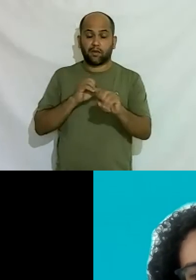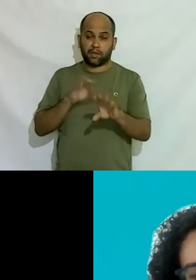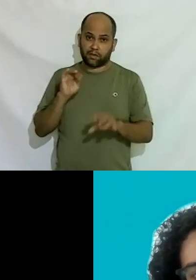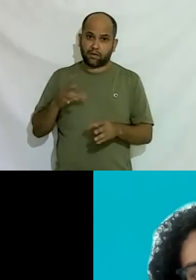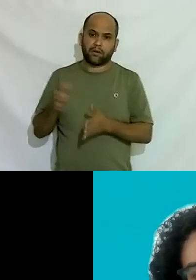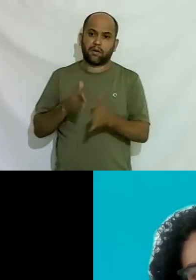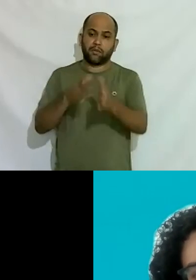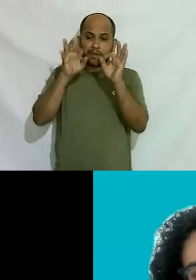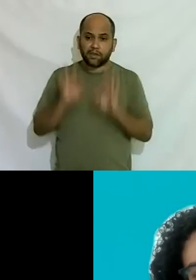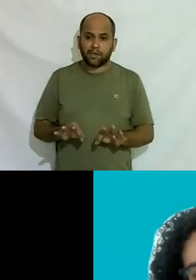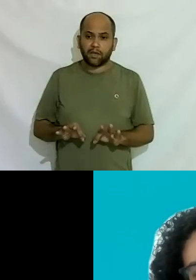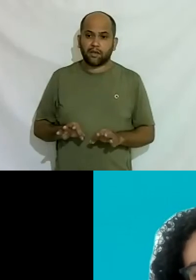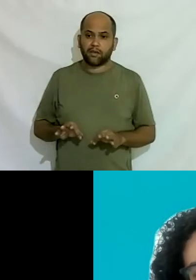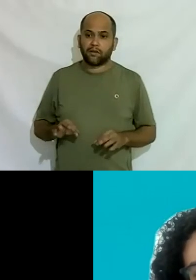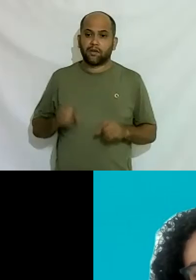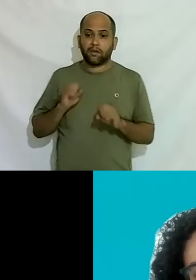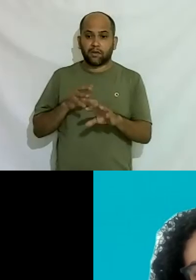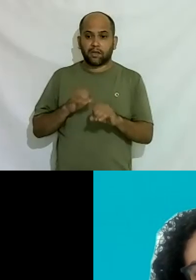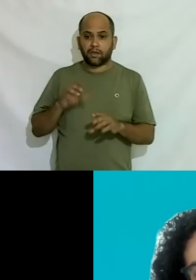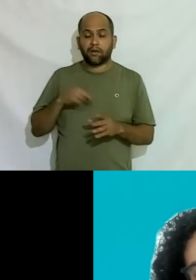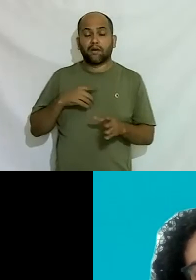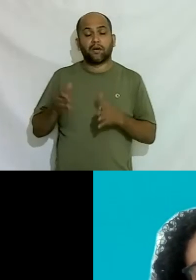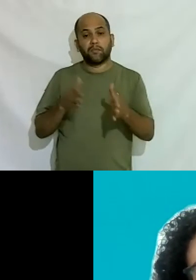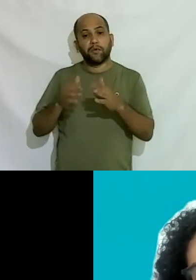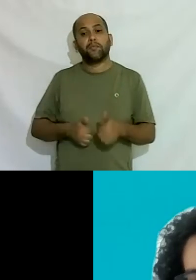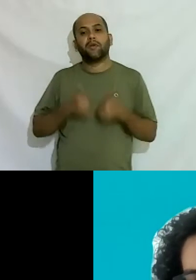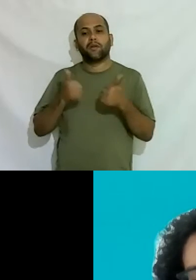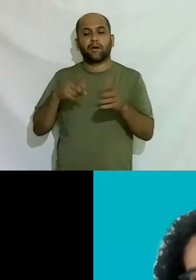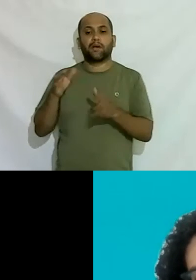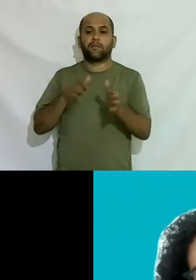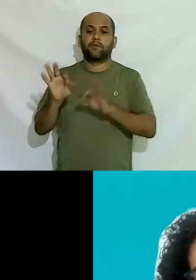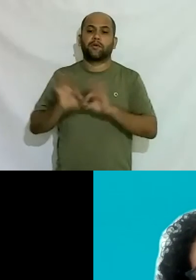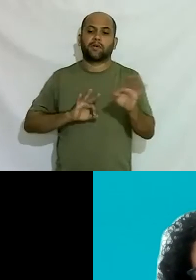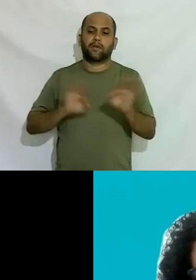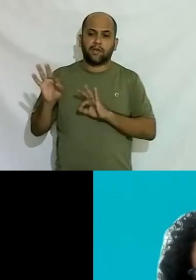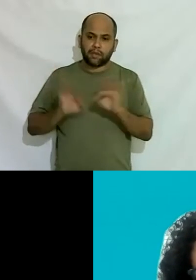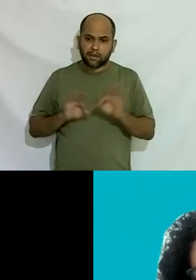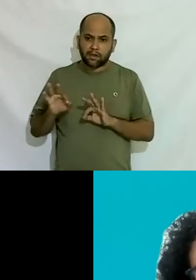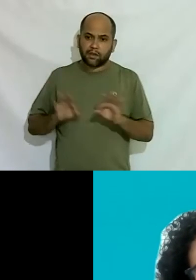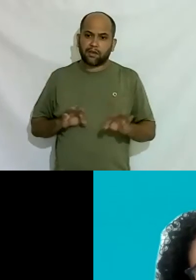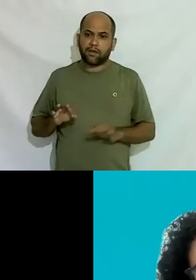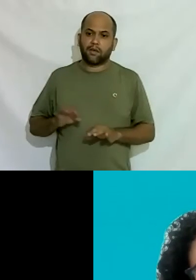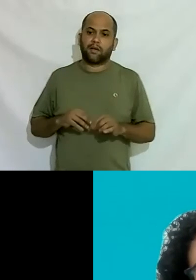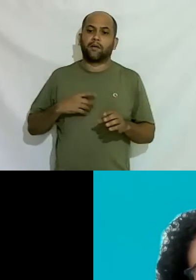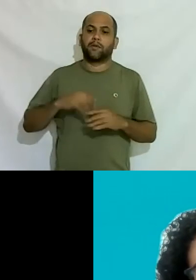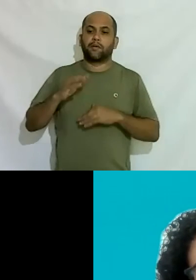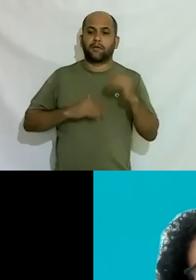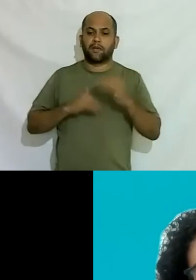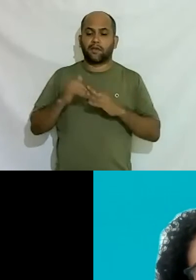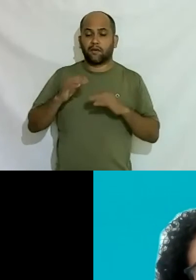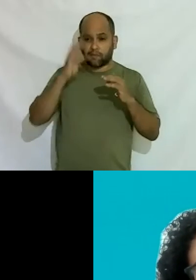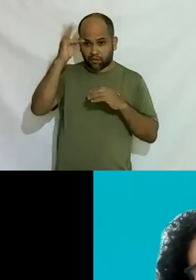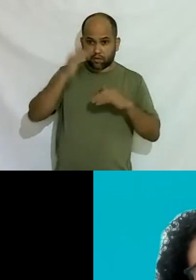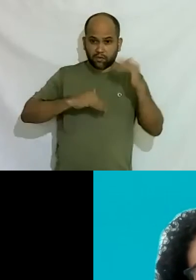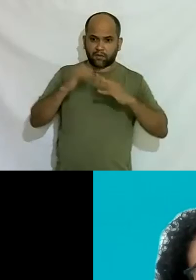sem dúvida nenhuma a educação é o caminho é o melhor caminho para vocês preparar para você ter ferramentas para você ser um grande profissional